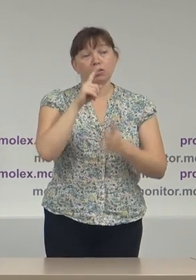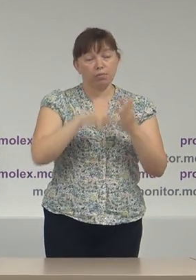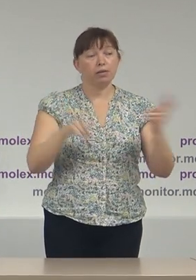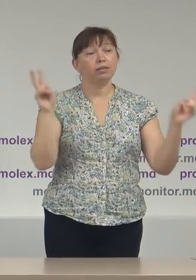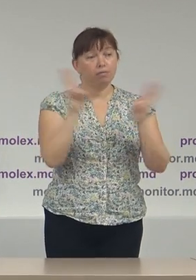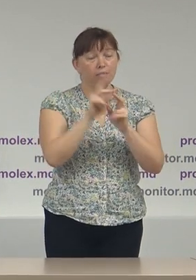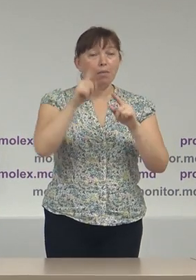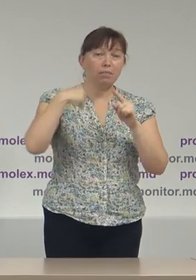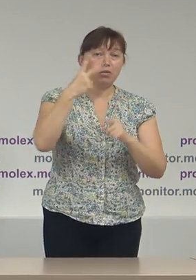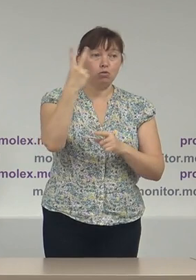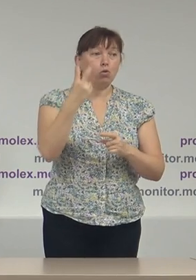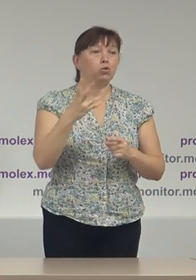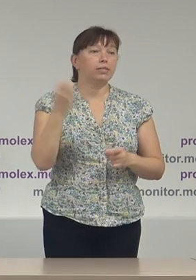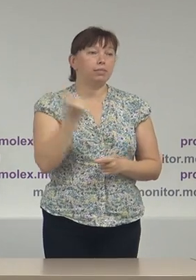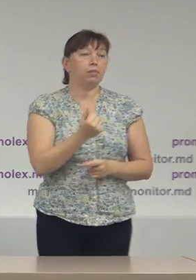ne revedem peste două săptămâni.